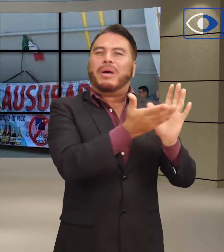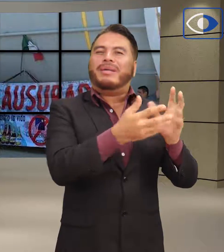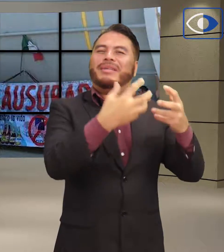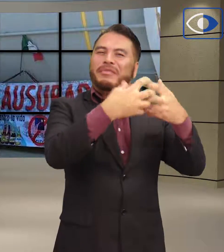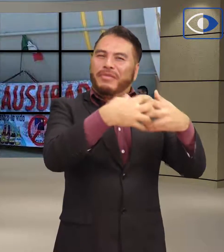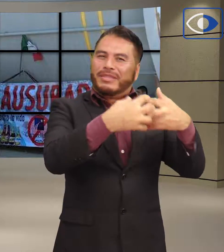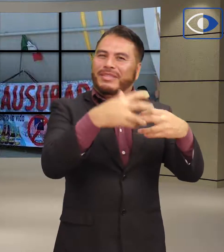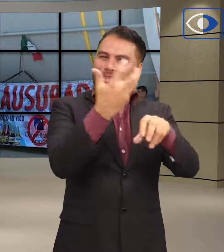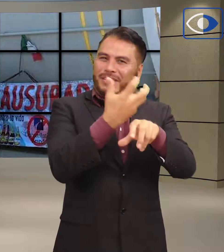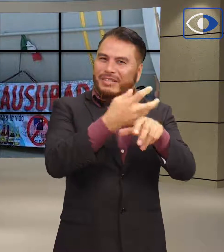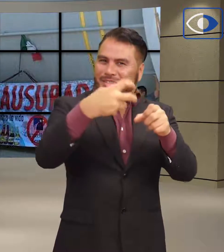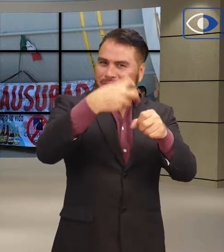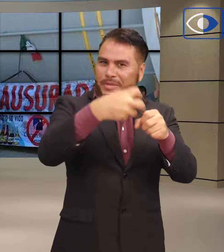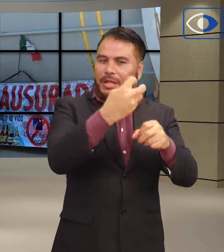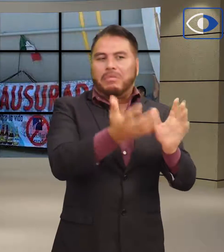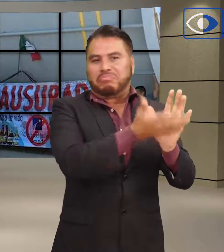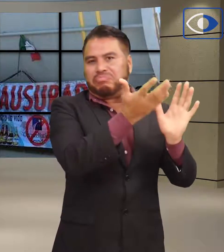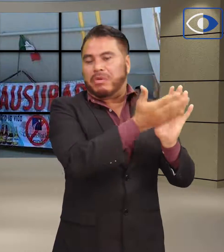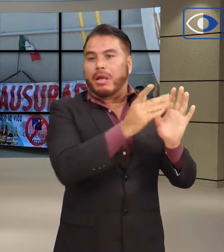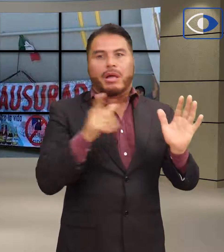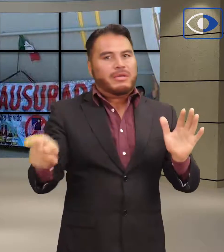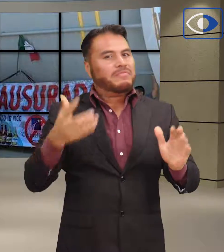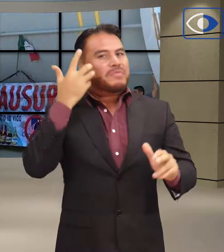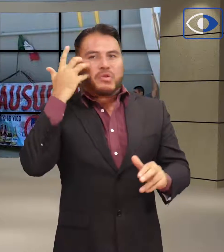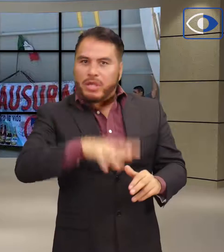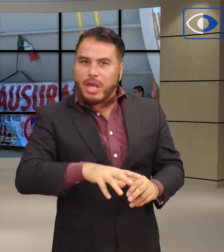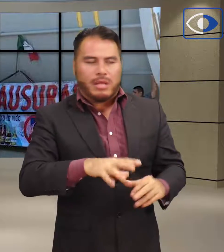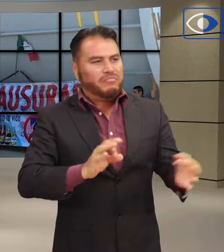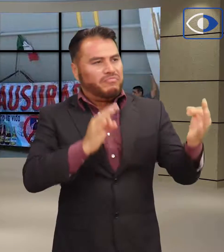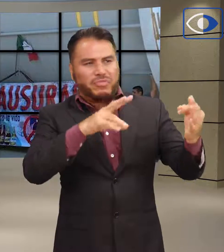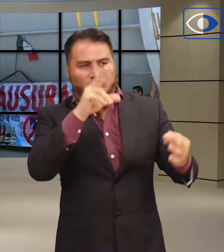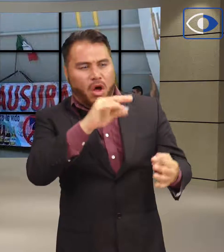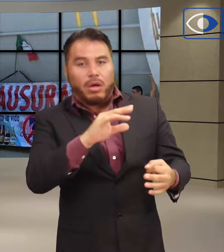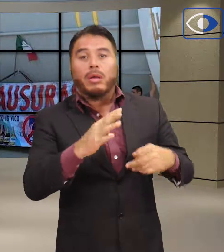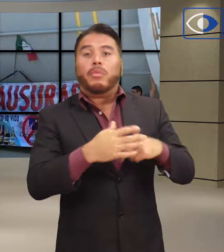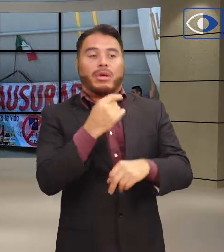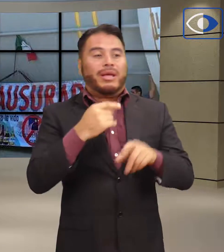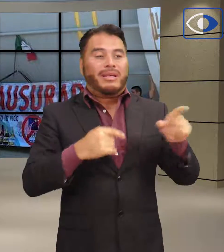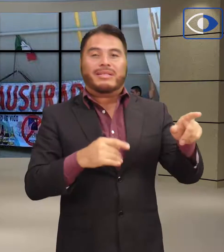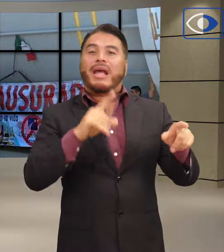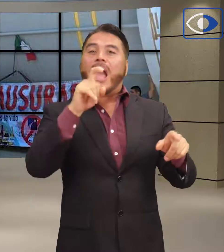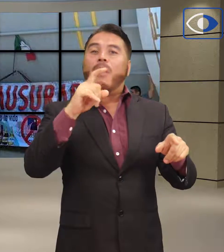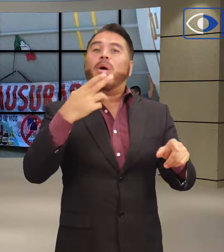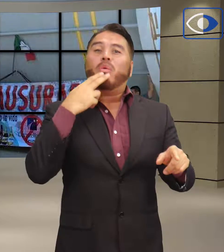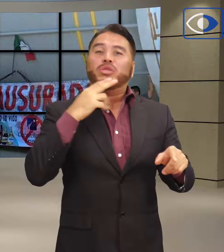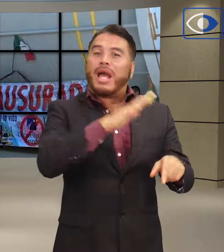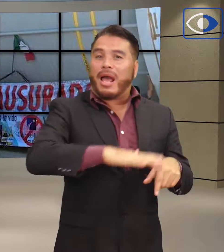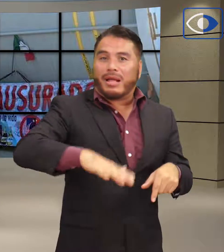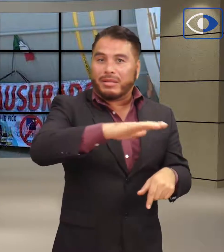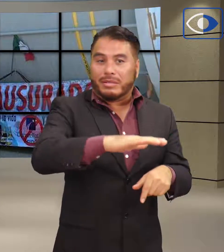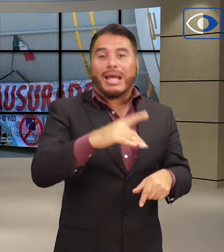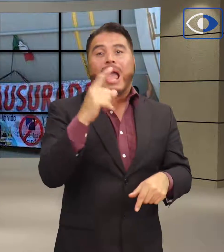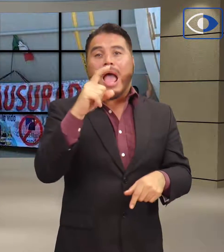por argumentar que esta utilizaría el agua de la zona y no era suficiente.